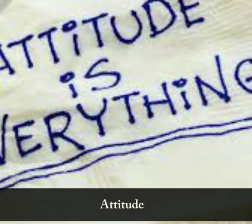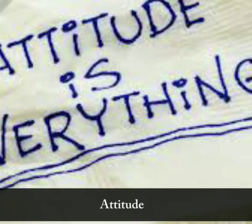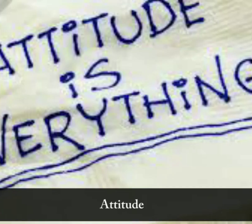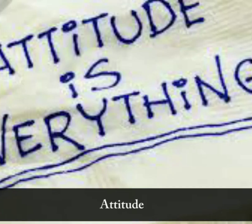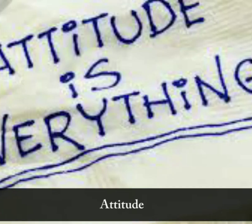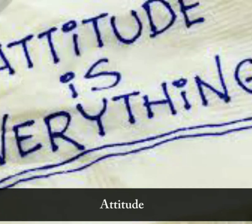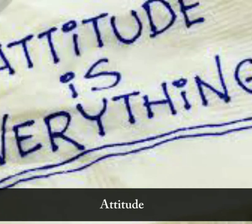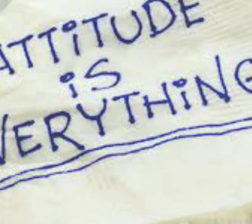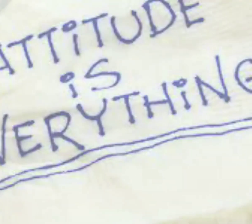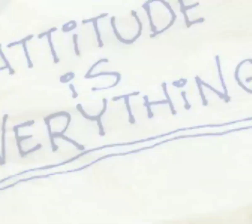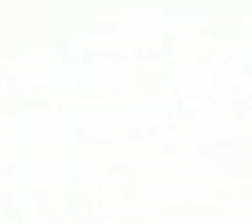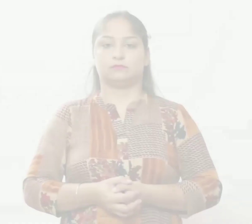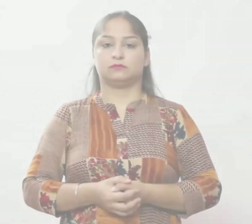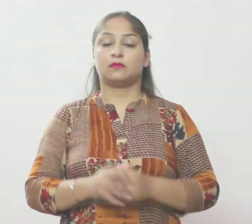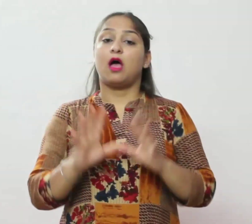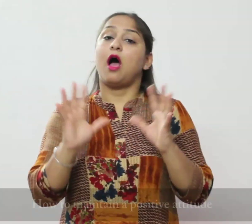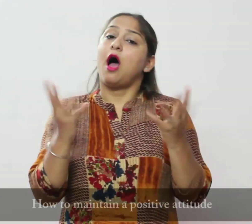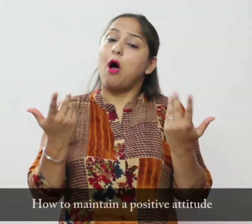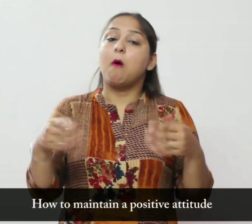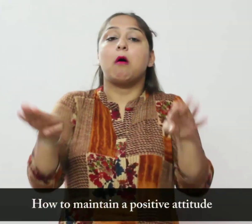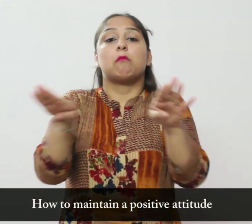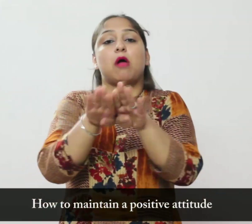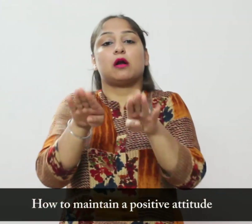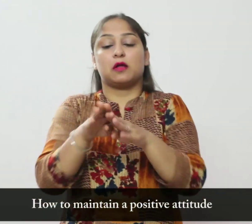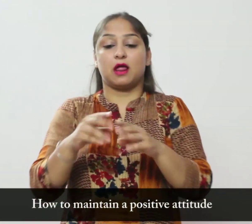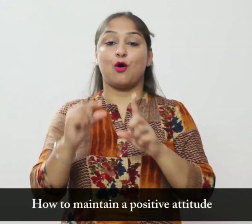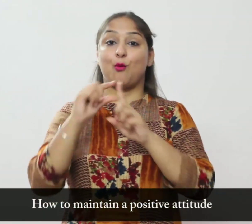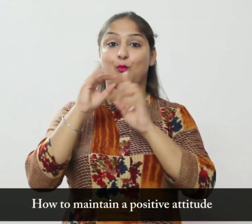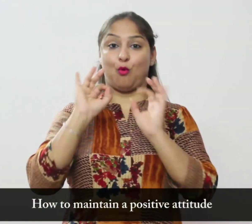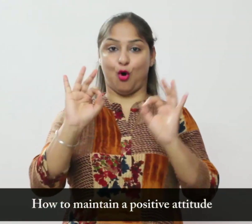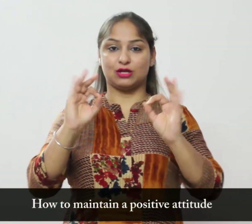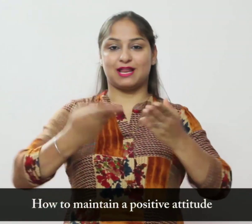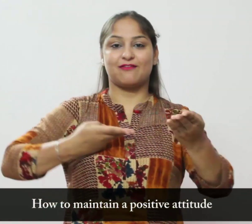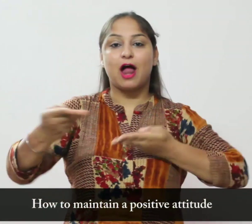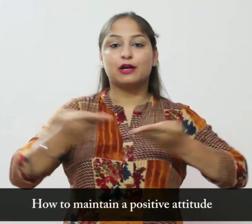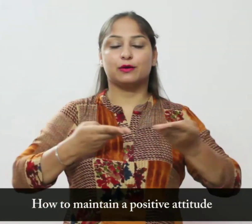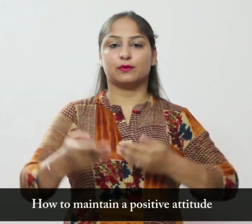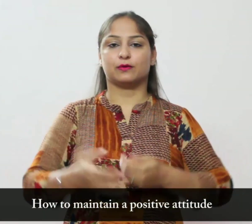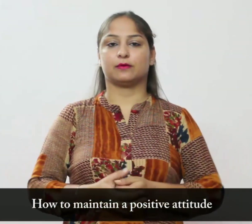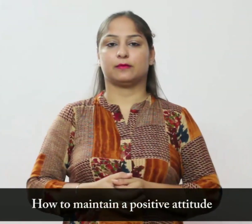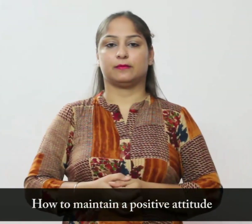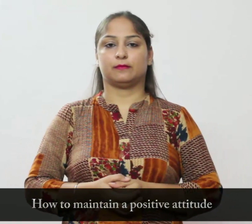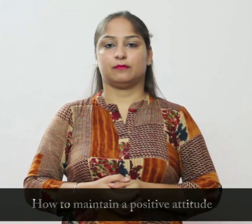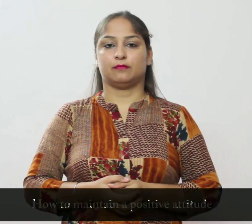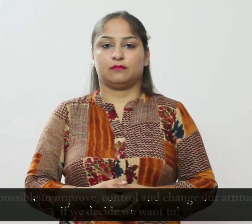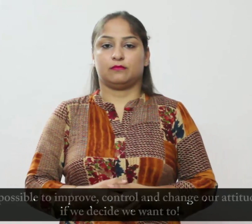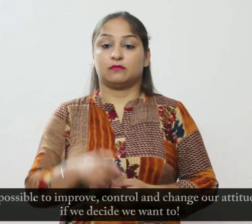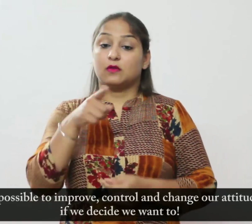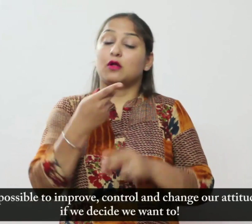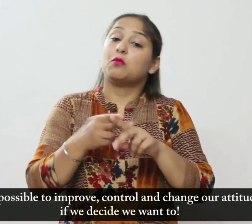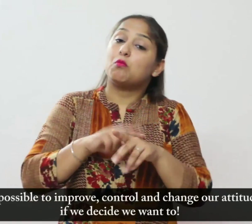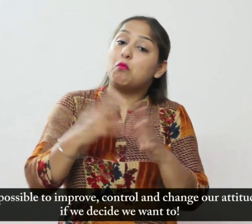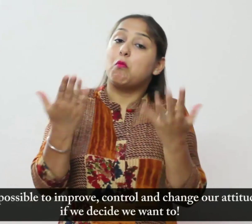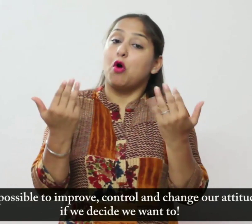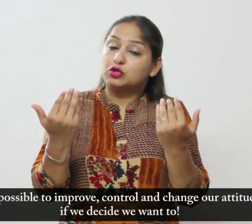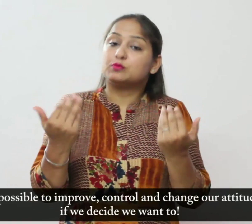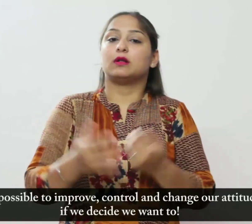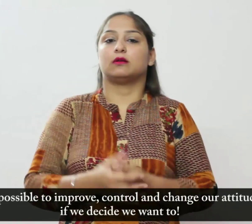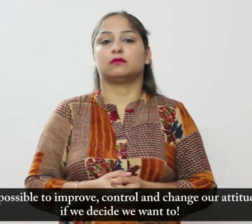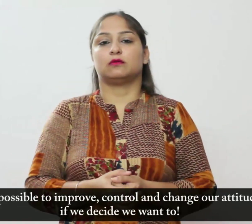रवईया सकारात्मक द्रिष्टी कौन कैसे बनाए रखें यदि हम चाहते हैं तो हमने एक